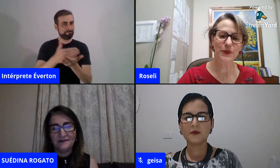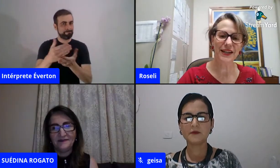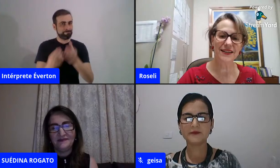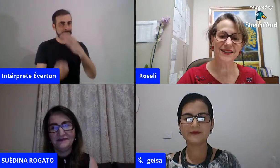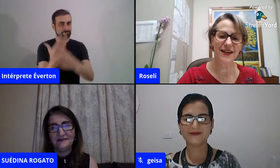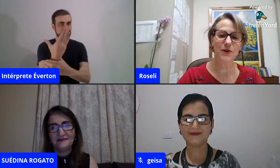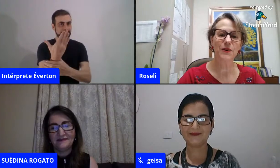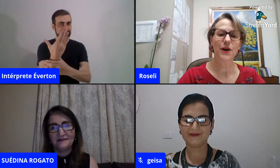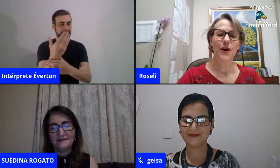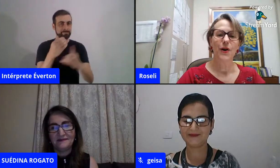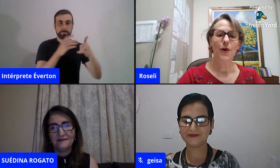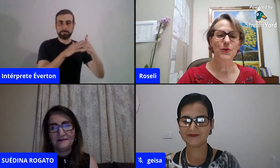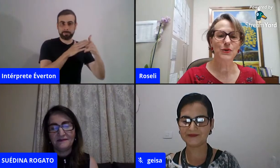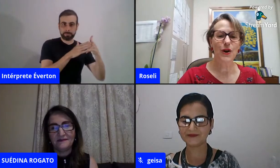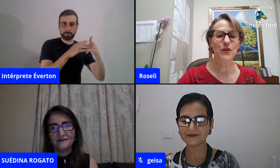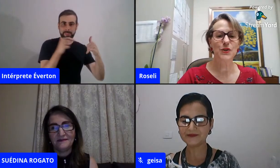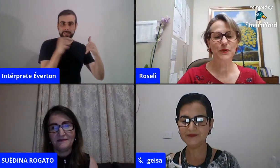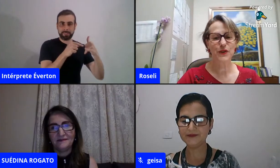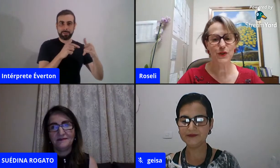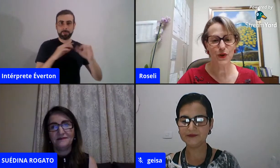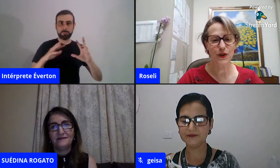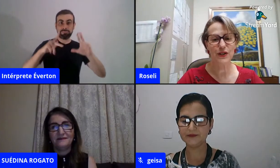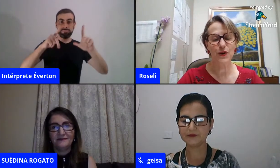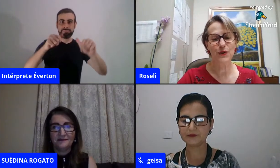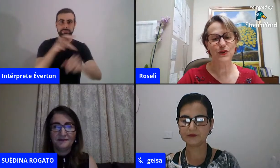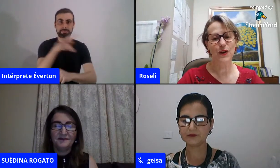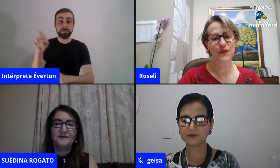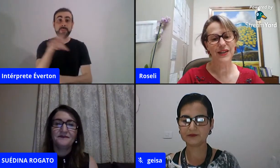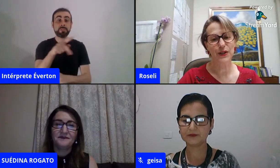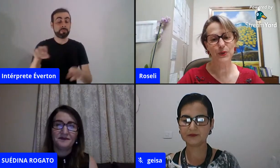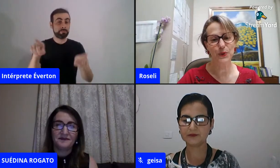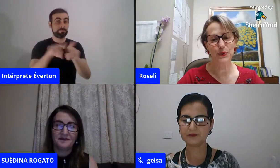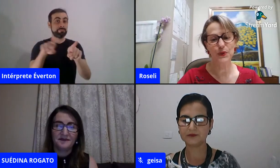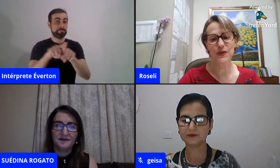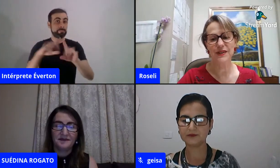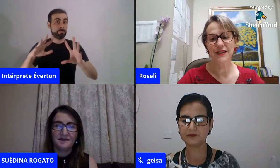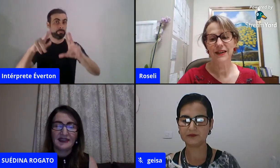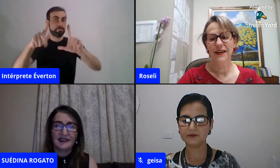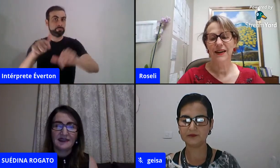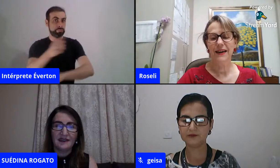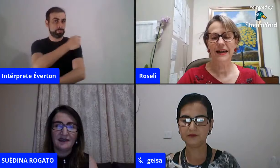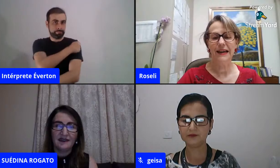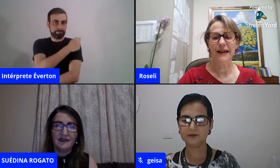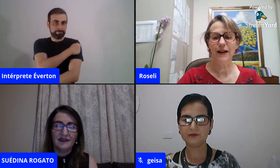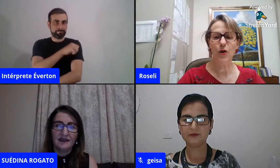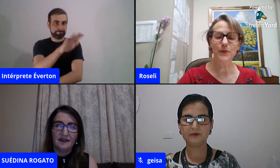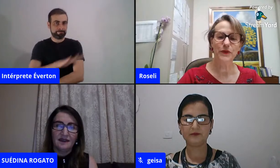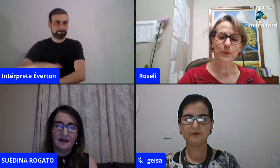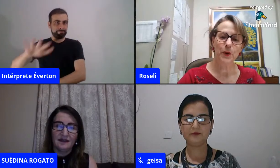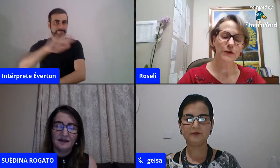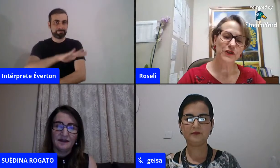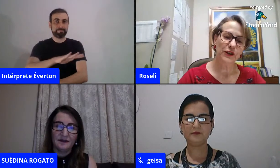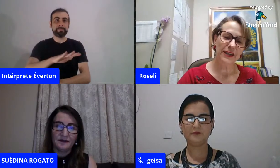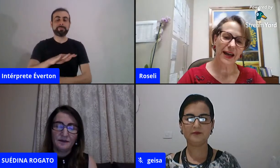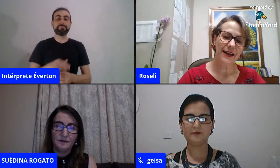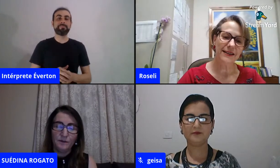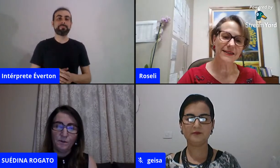de comunicação com os nossos professores, com os nossos alunos, com